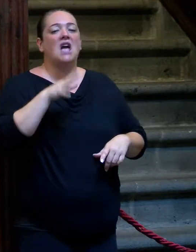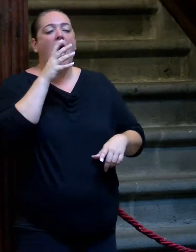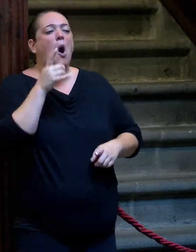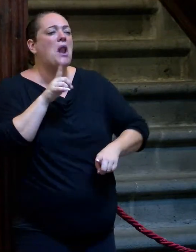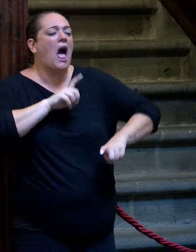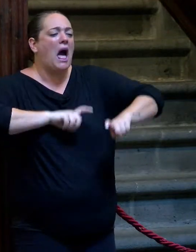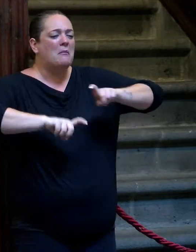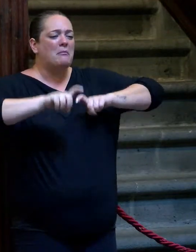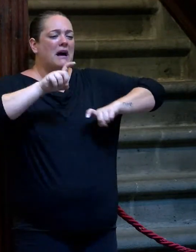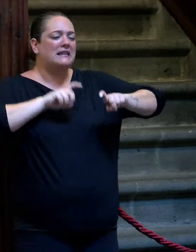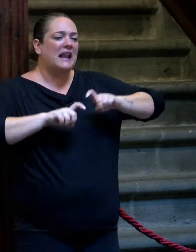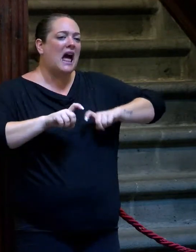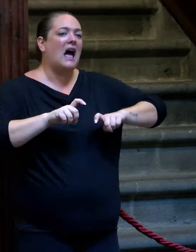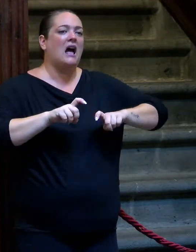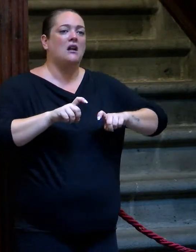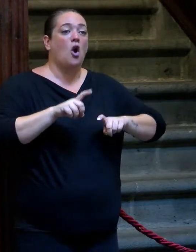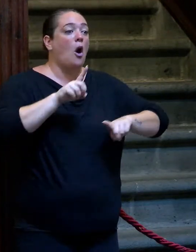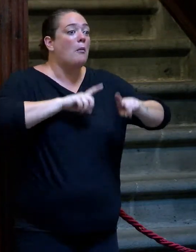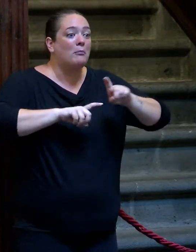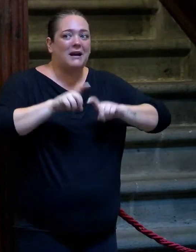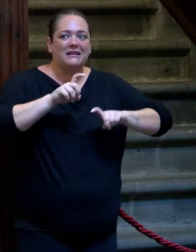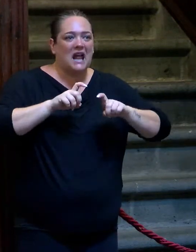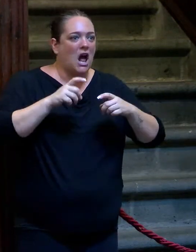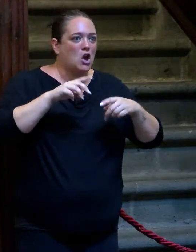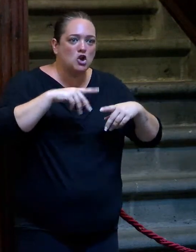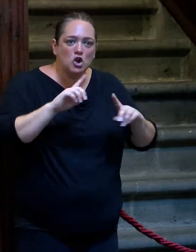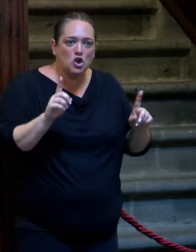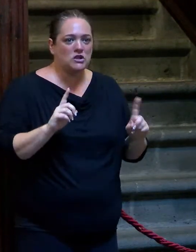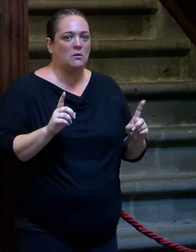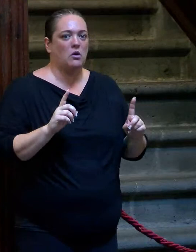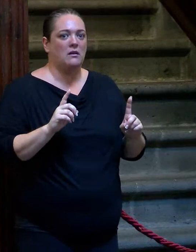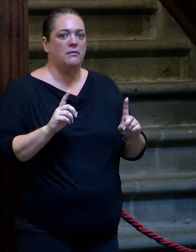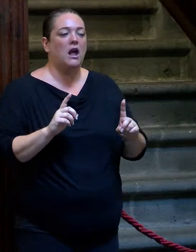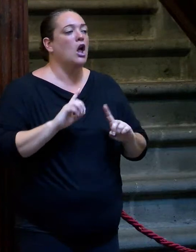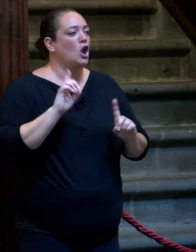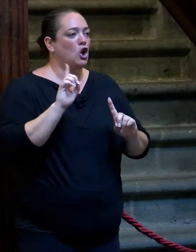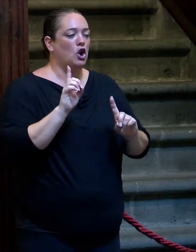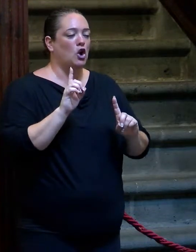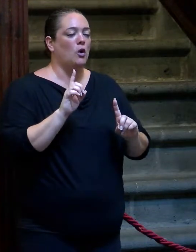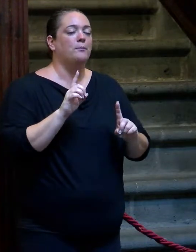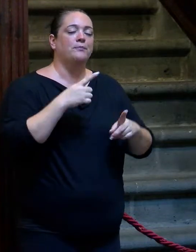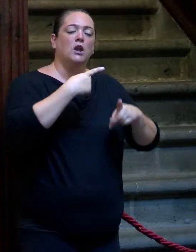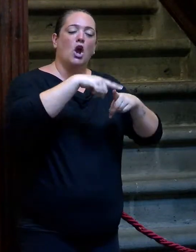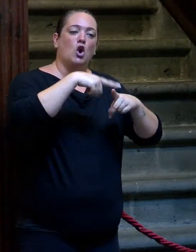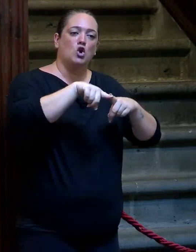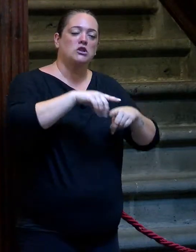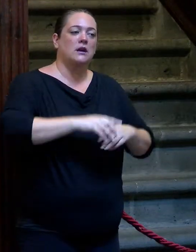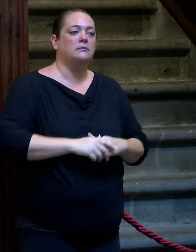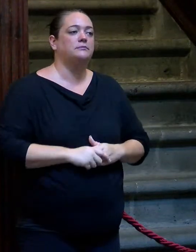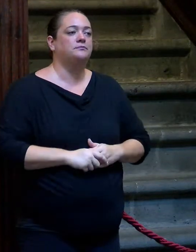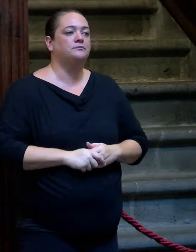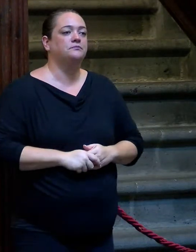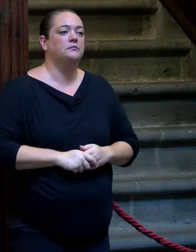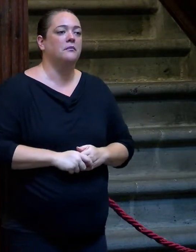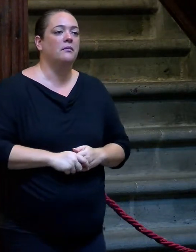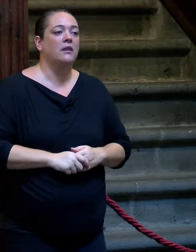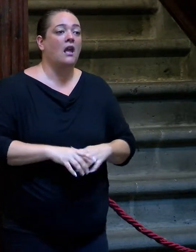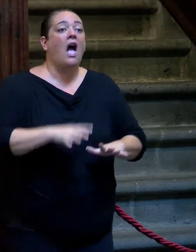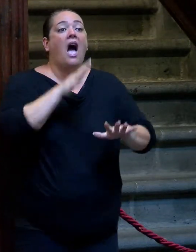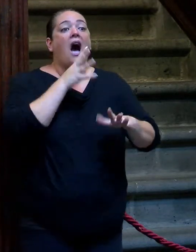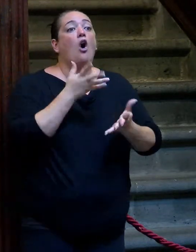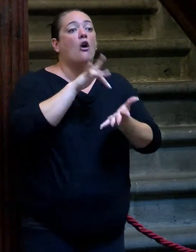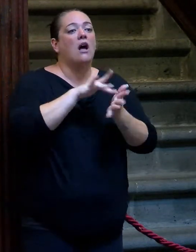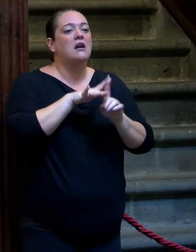atrás, para atrás no se vuelve. Quiero decirte una cosa, verás, yo creo que en estos